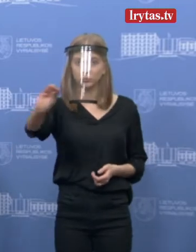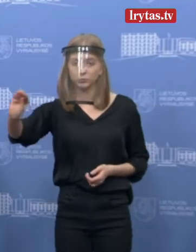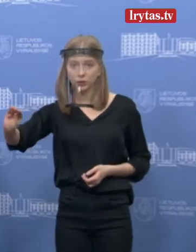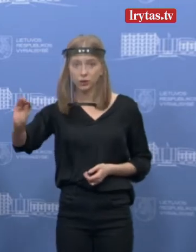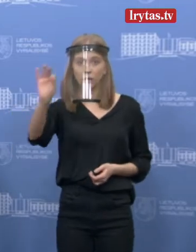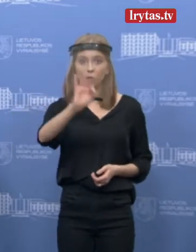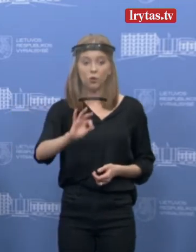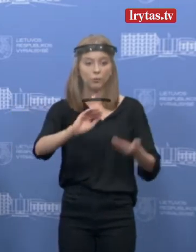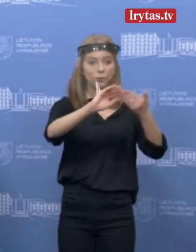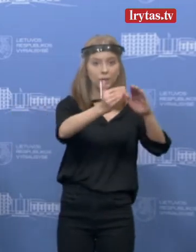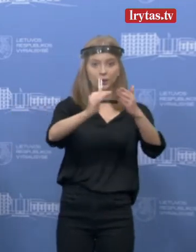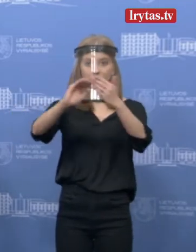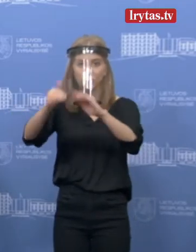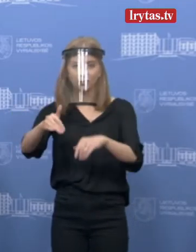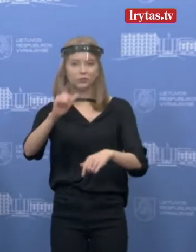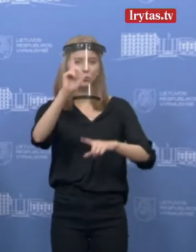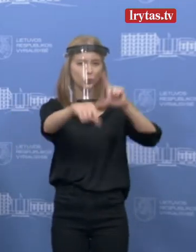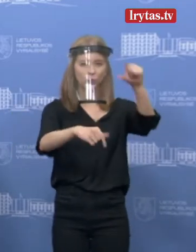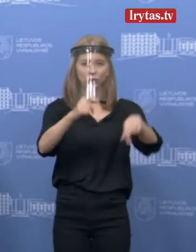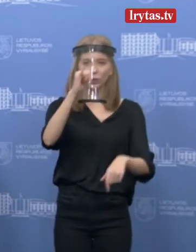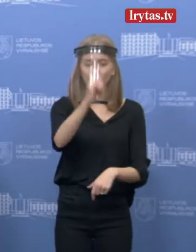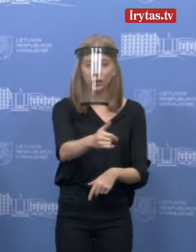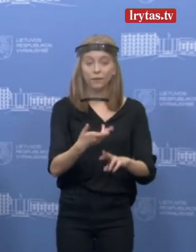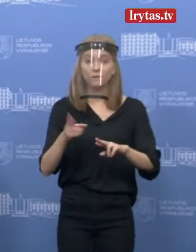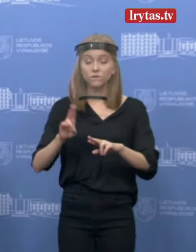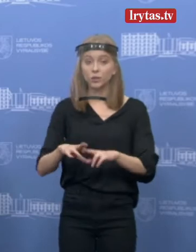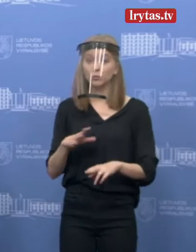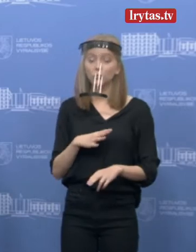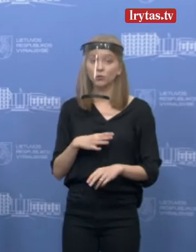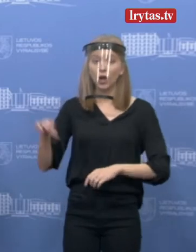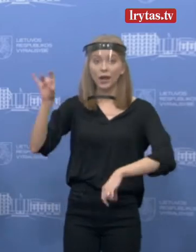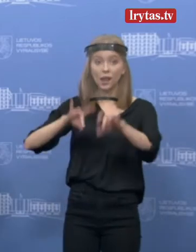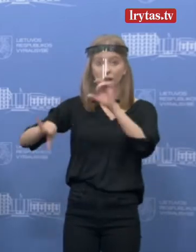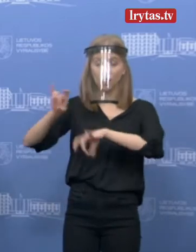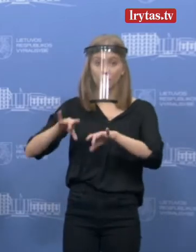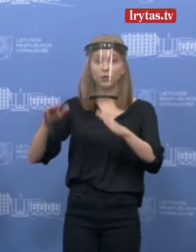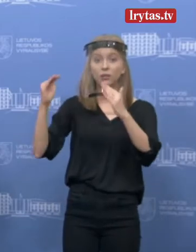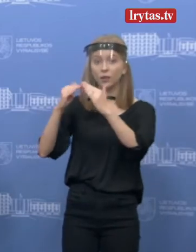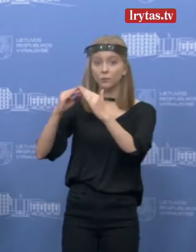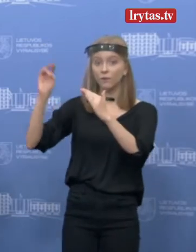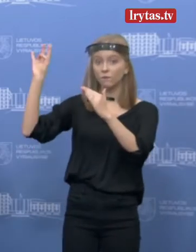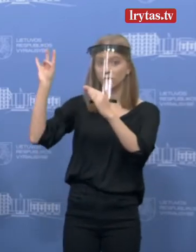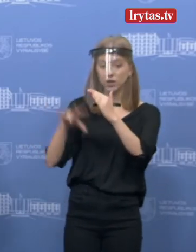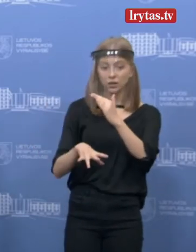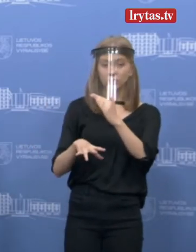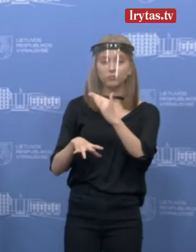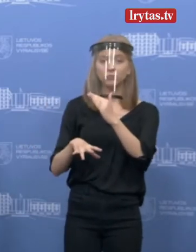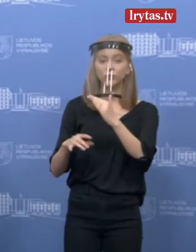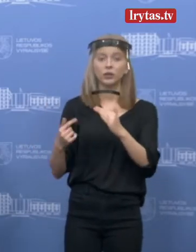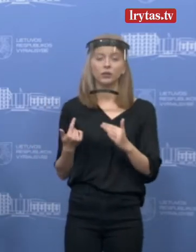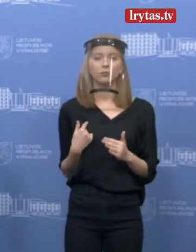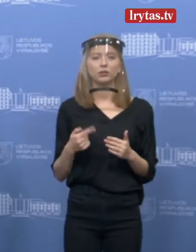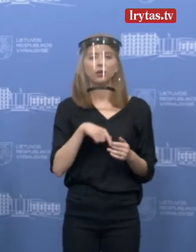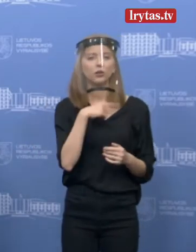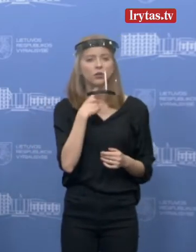vykdoma ta kampanija Liekame namie, kuri, kaip jau minėjau, buvo skelbta per daugelį žiniaskodos priemonių,